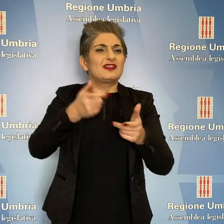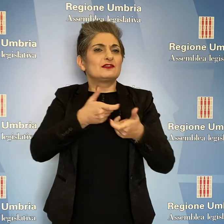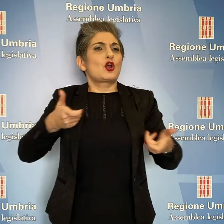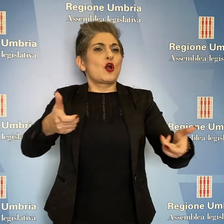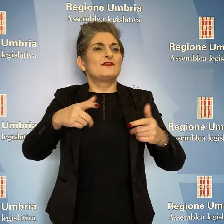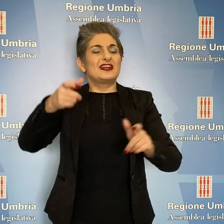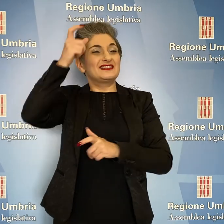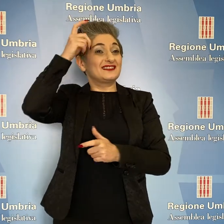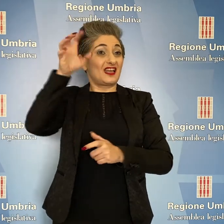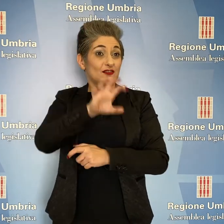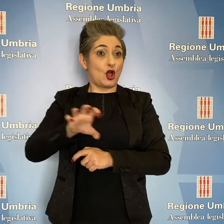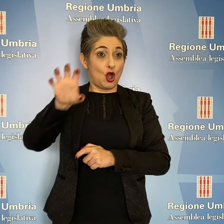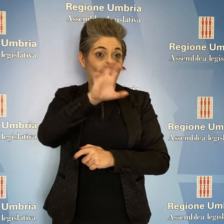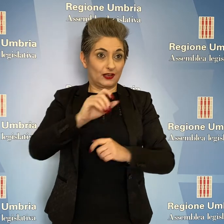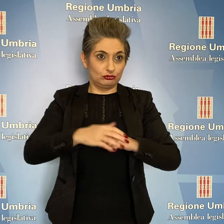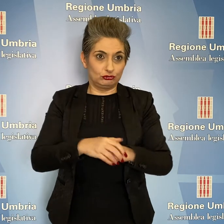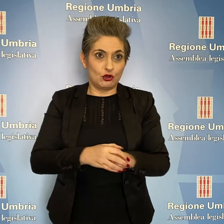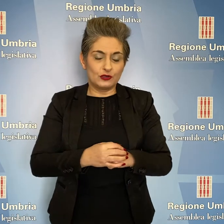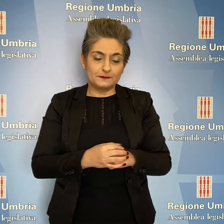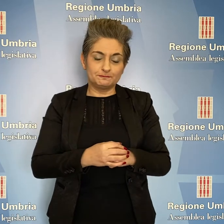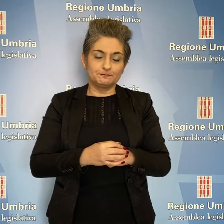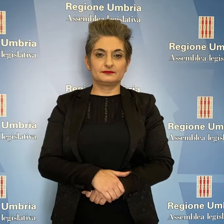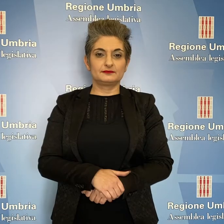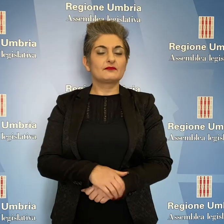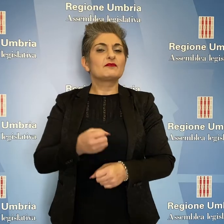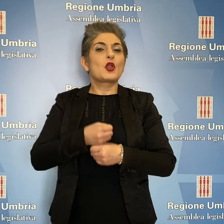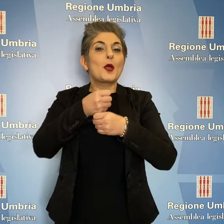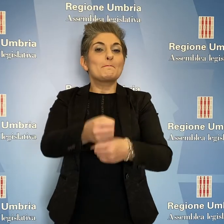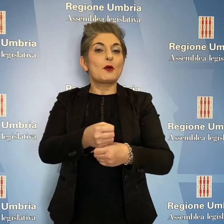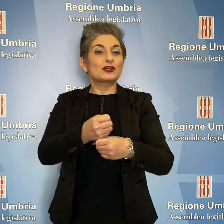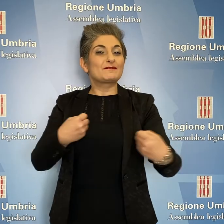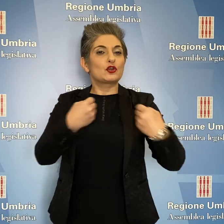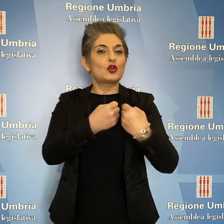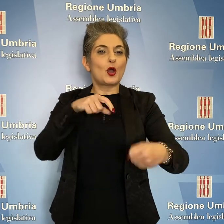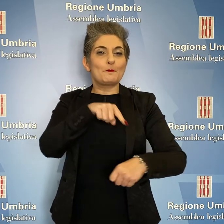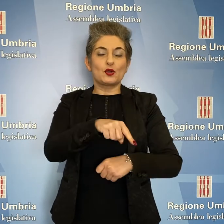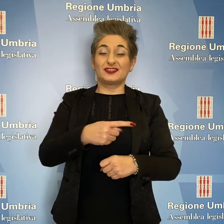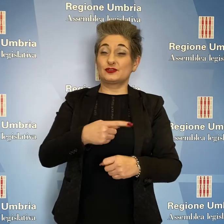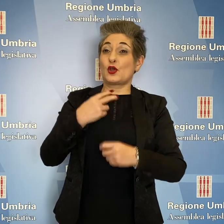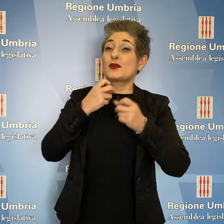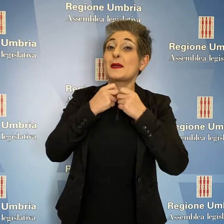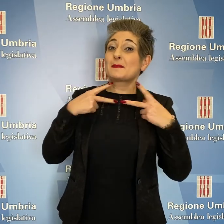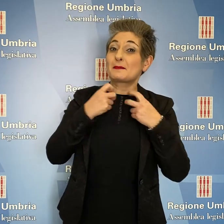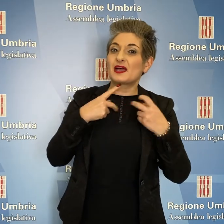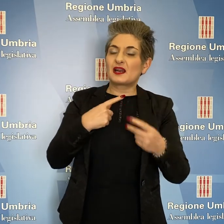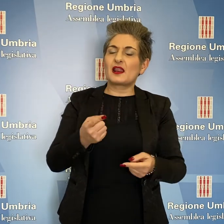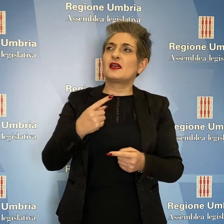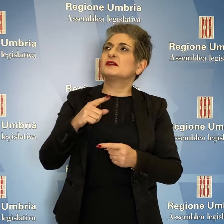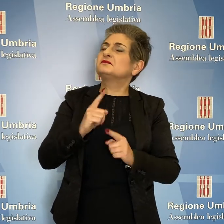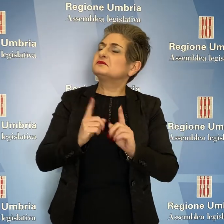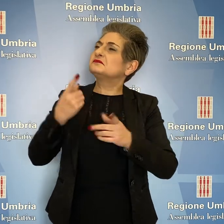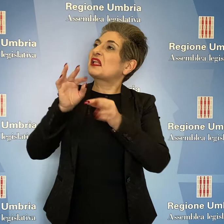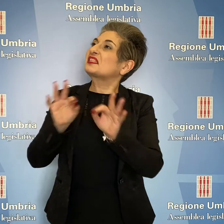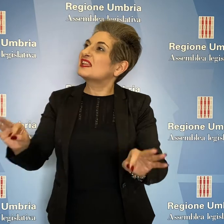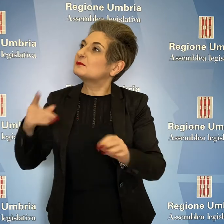stabilito dalla conferenza Stato-Regioni. Il portavoce dell'opposizione, Fabio Paparelli, ha definito vuota la